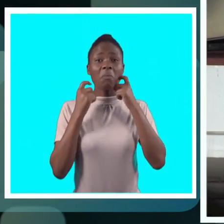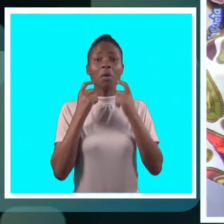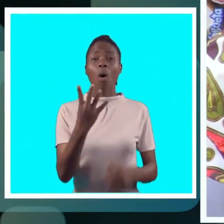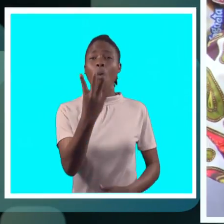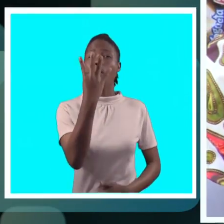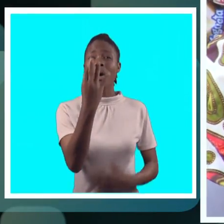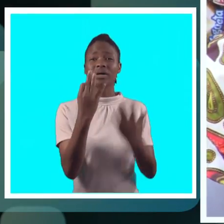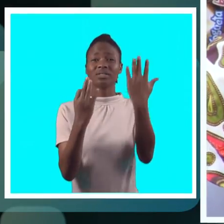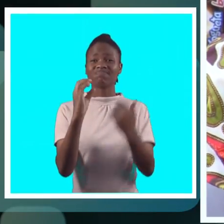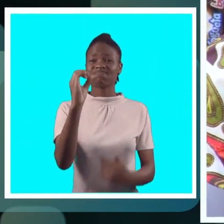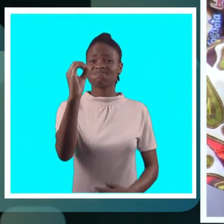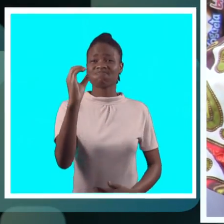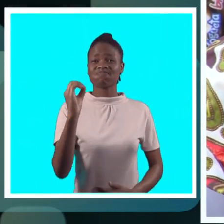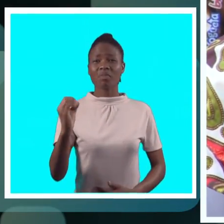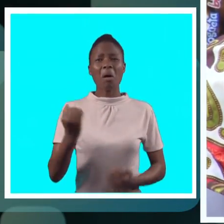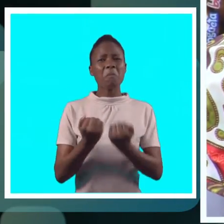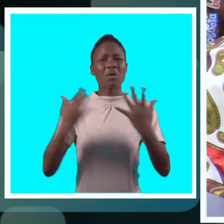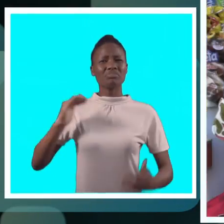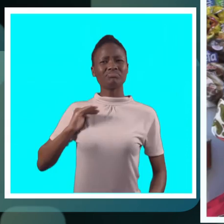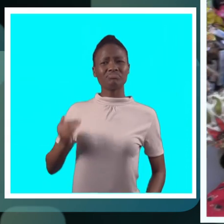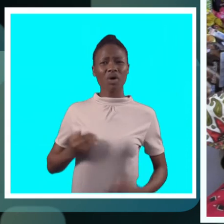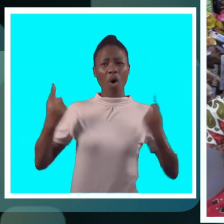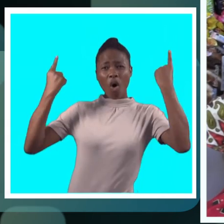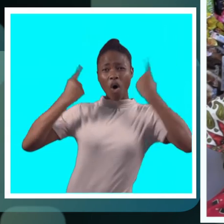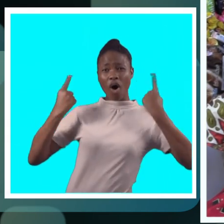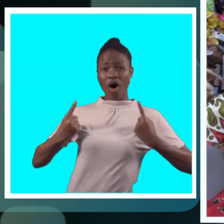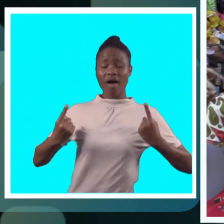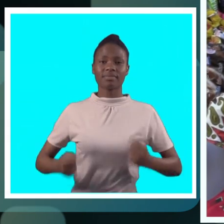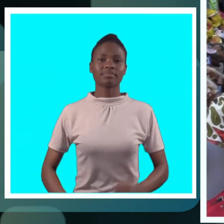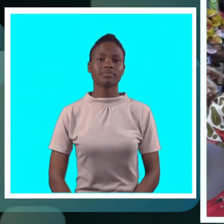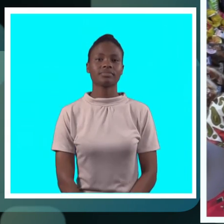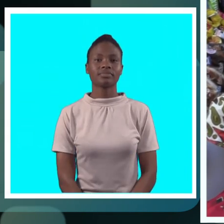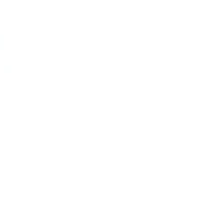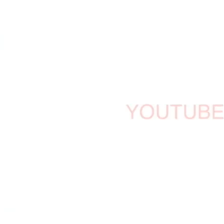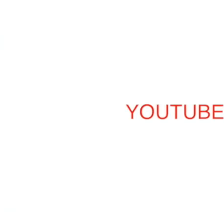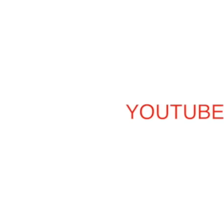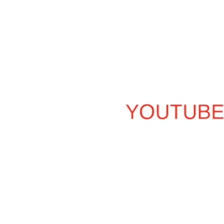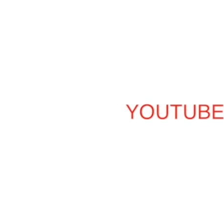Em Moçambique, 48% das mulheres casaram-se prematuramente.